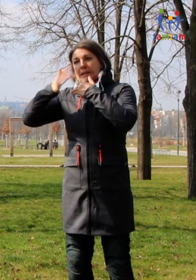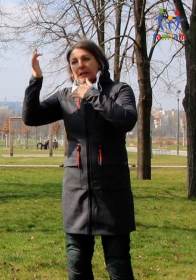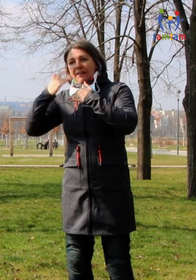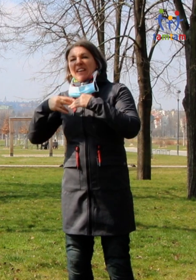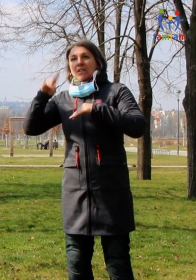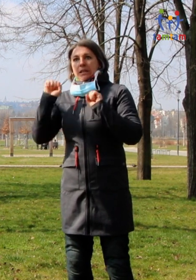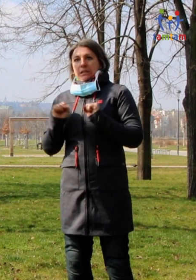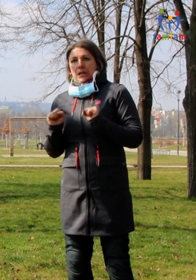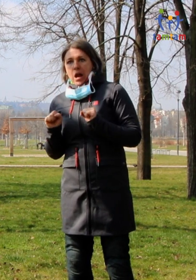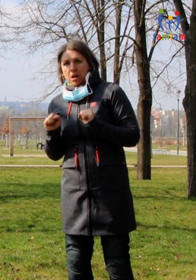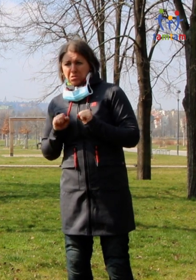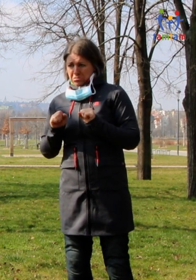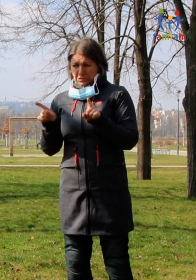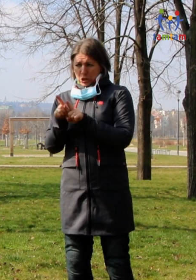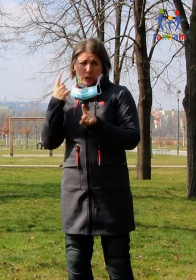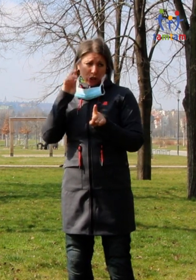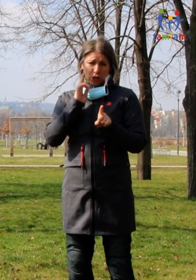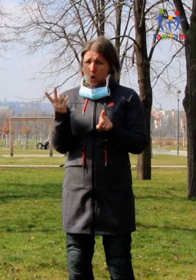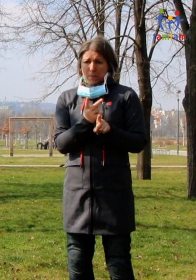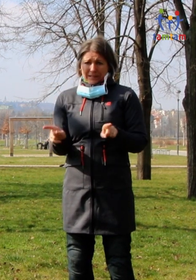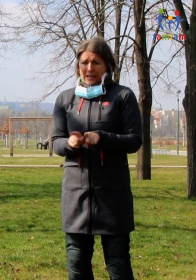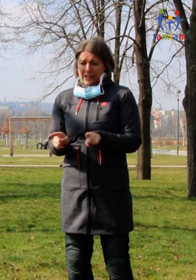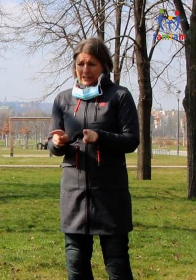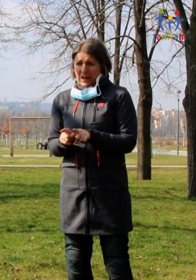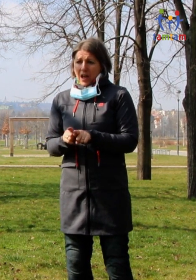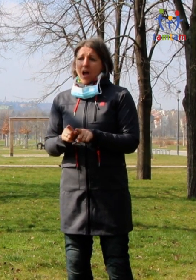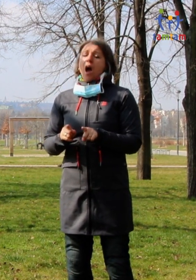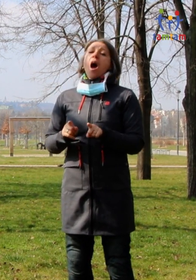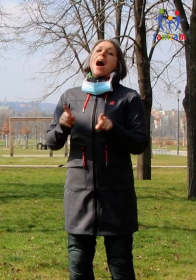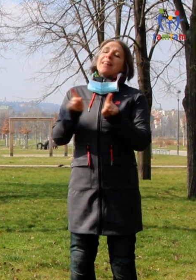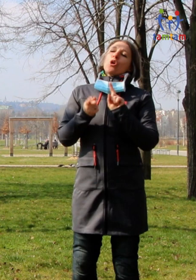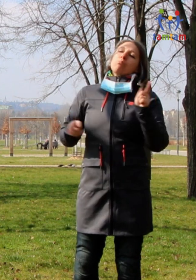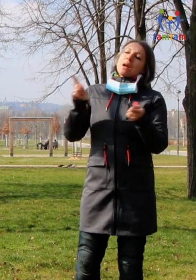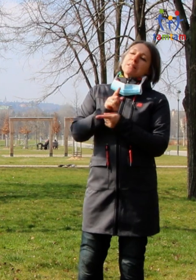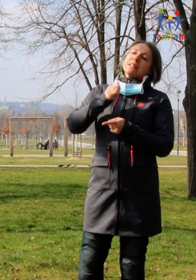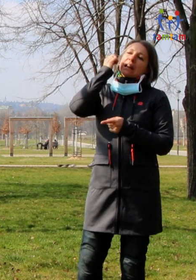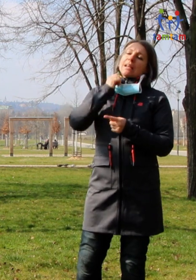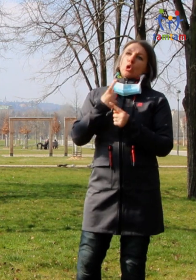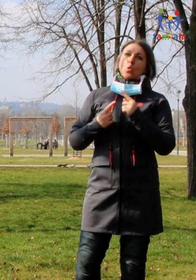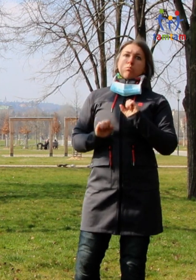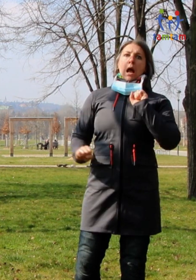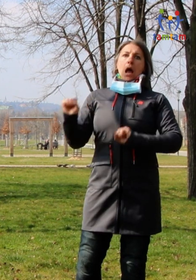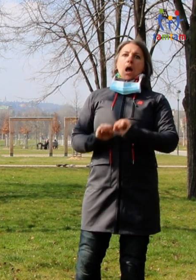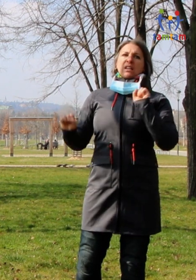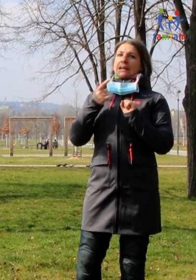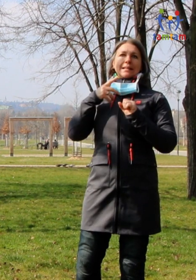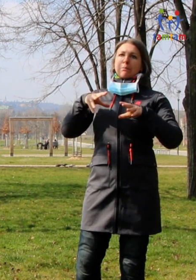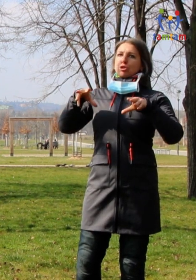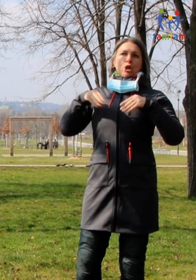normální, to je také u slyšících lidí. A malá část lidí popírá a zlehčuje to.